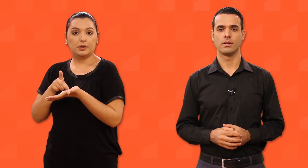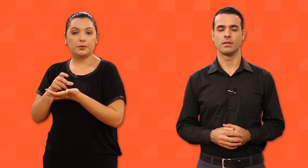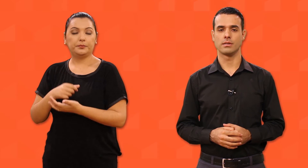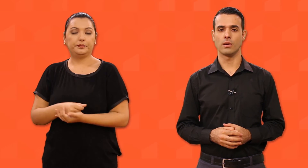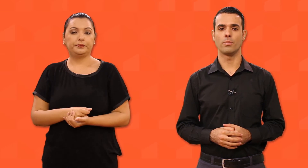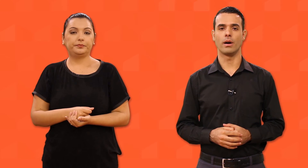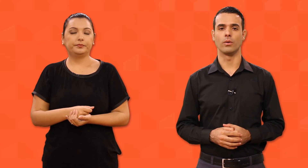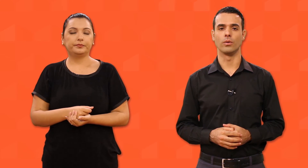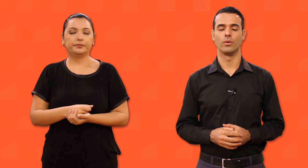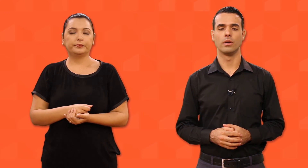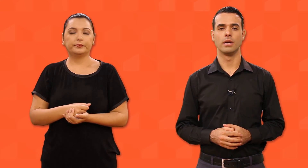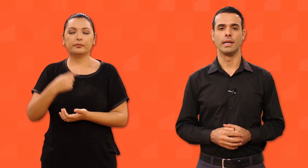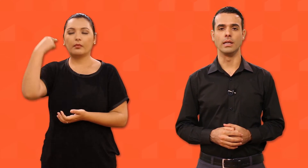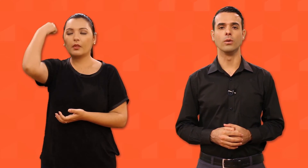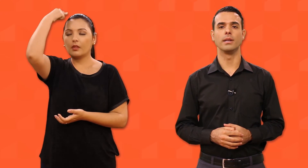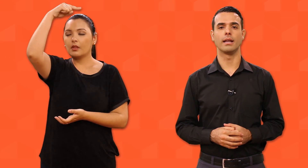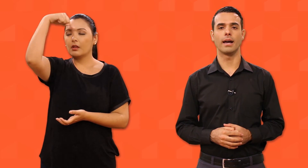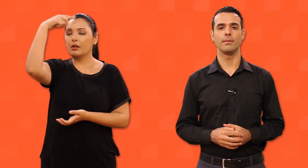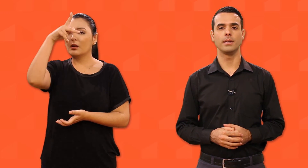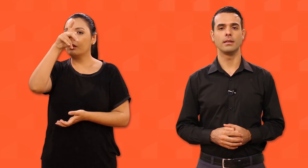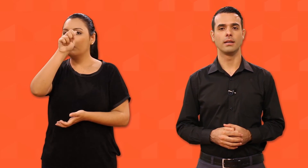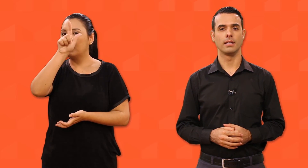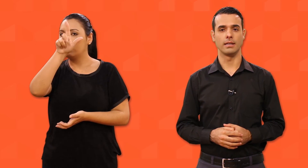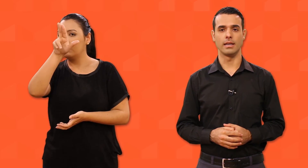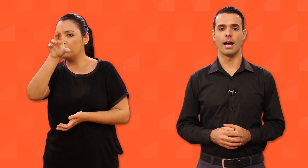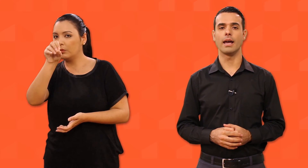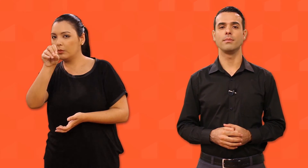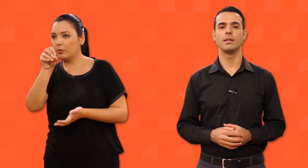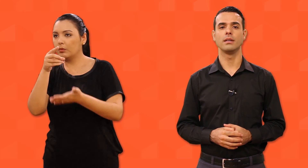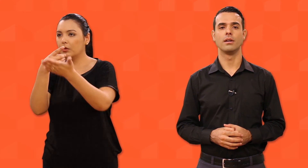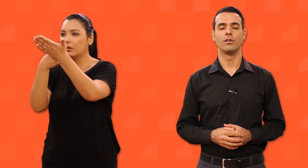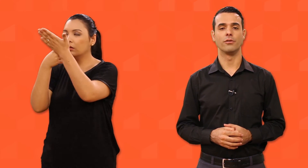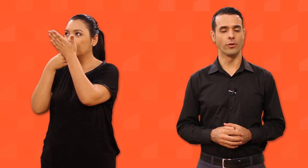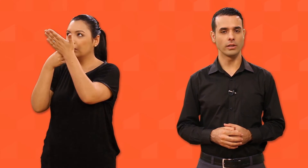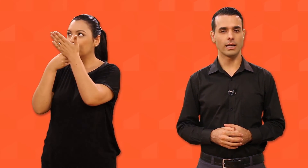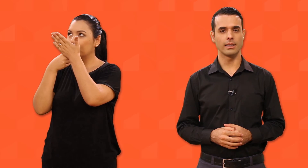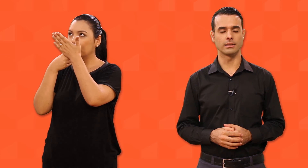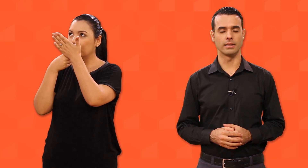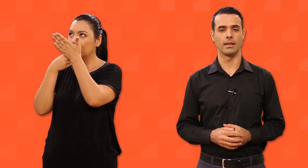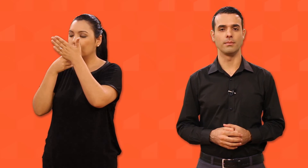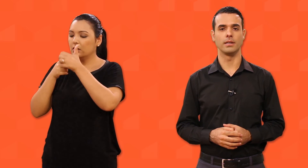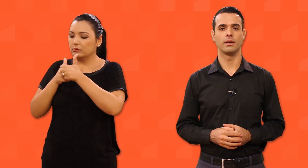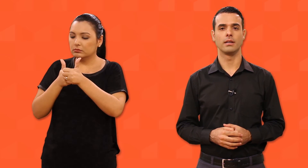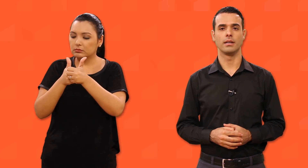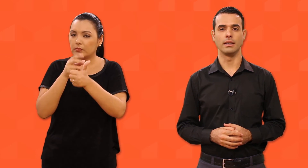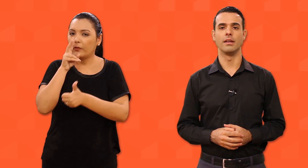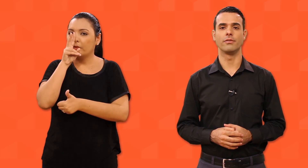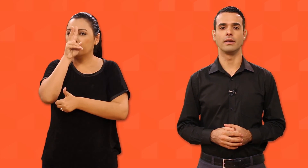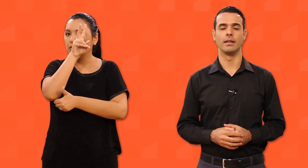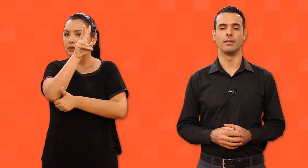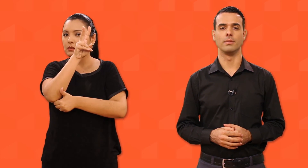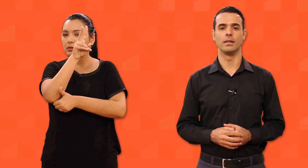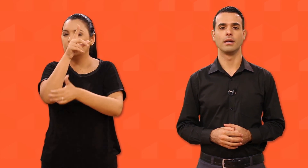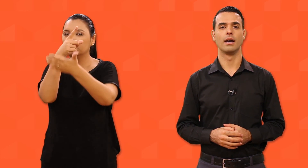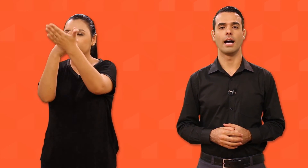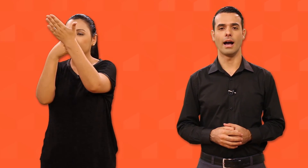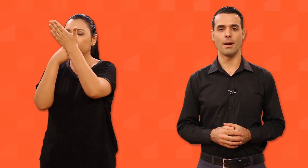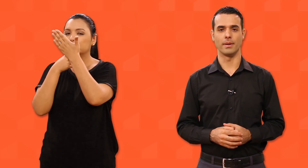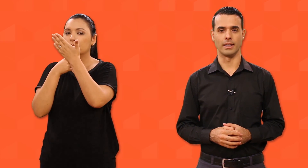São Paulo, iluminai-me, guiai-me, fortalecei-me e defendei-me. Amém.